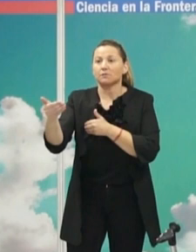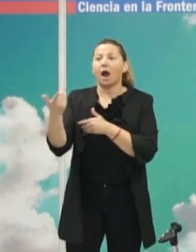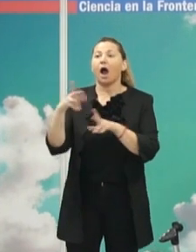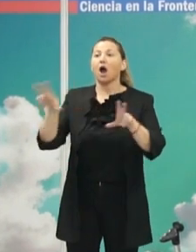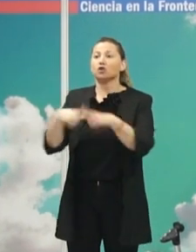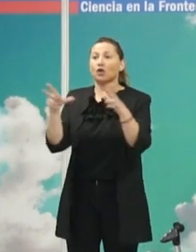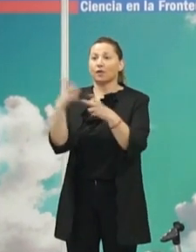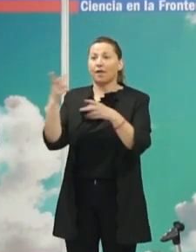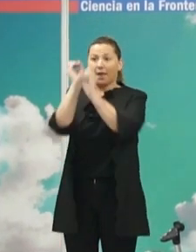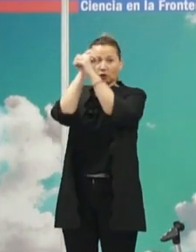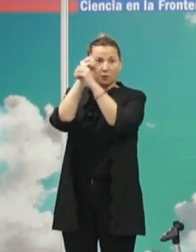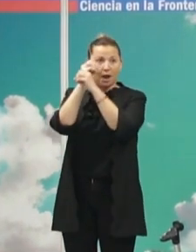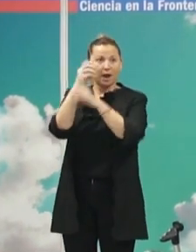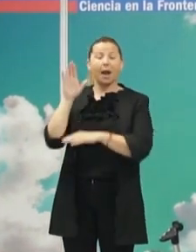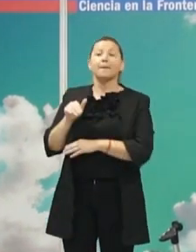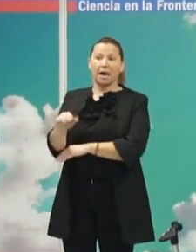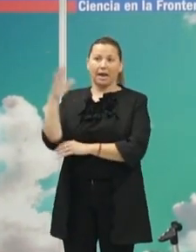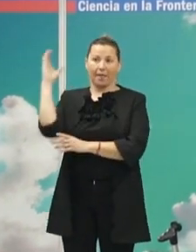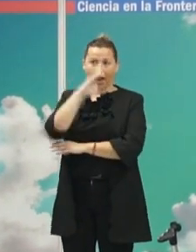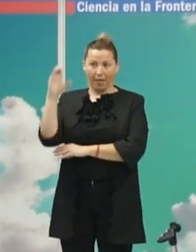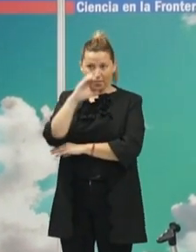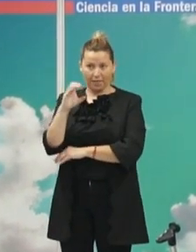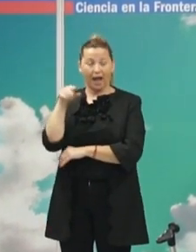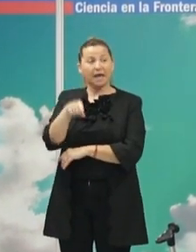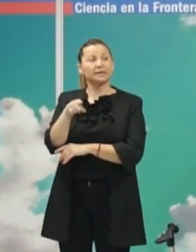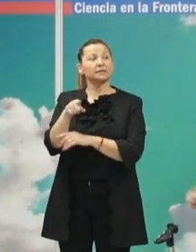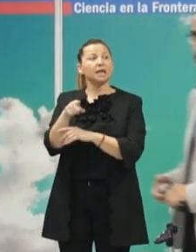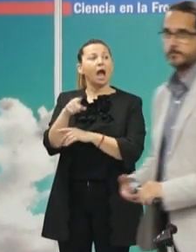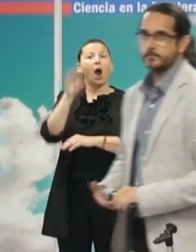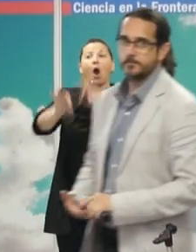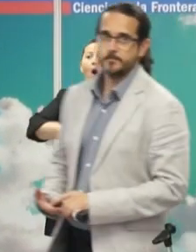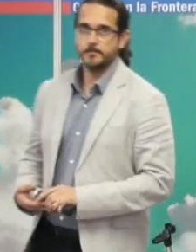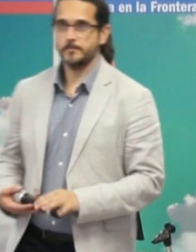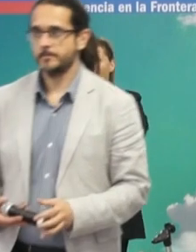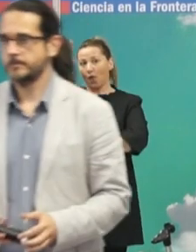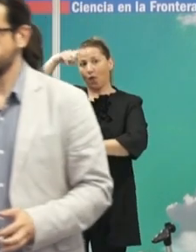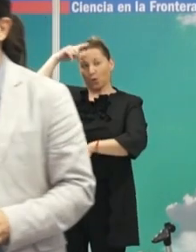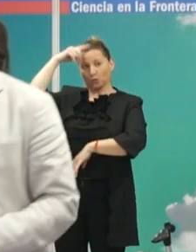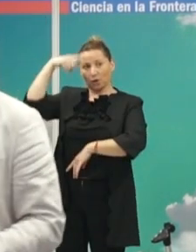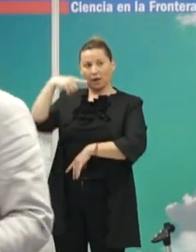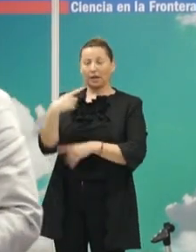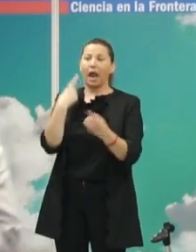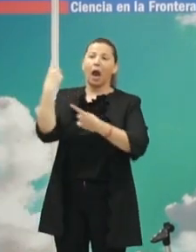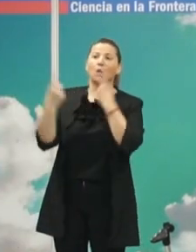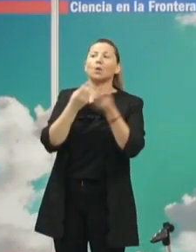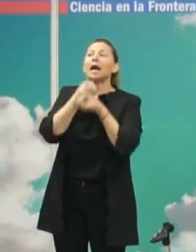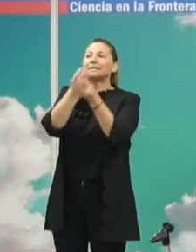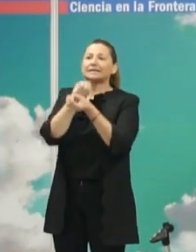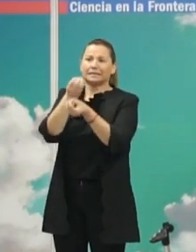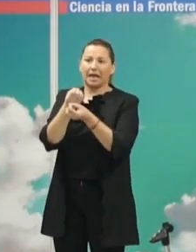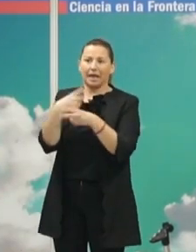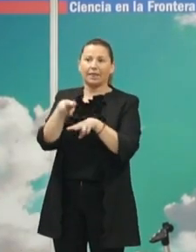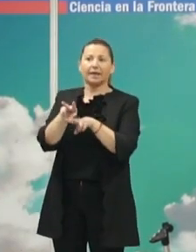Astronomía, que se celebrará aquí en Granada, en el Partido de la Ciencia, se ha organizado un simposio sobre cultura, en el cual habrá algunas charlas precisamente sobre